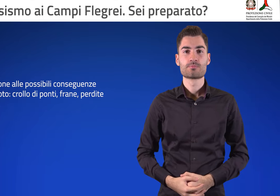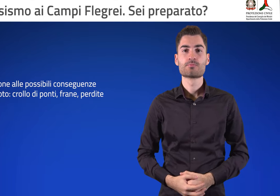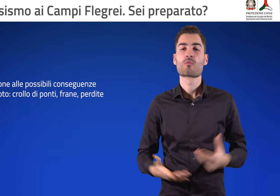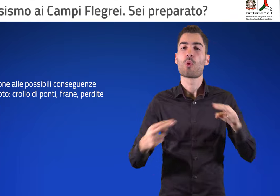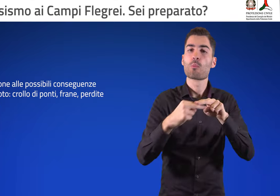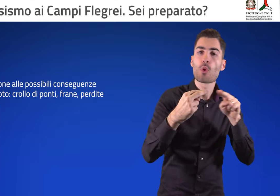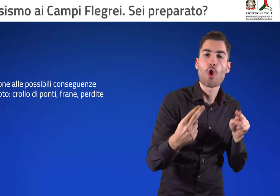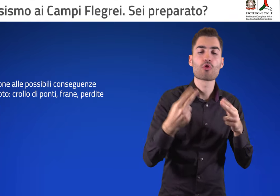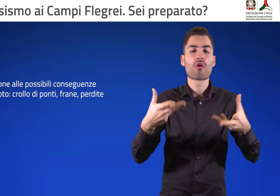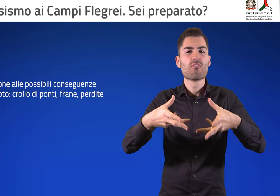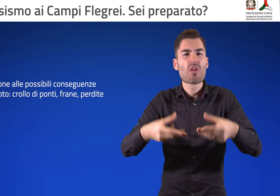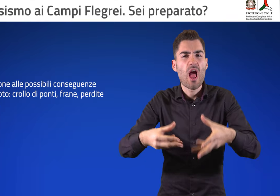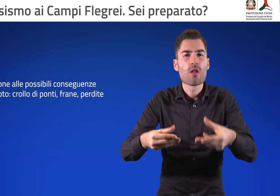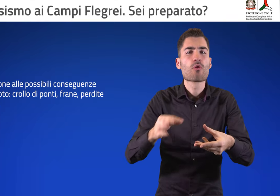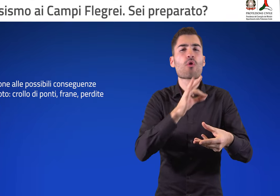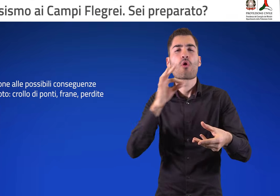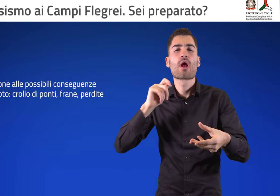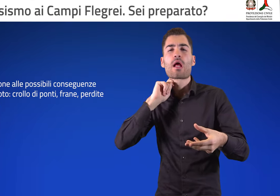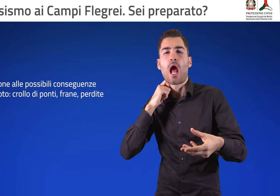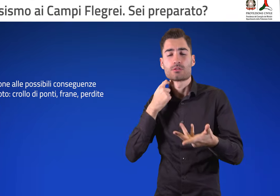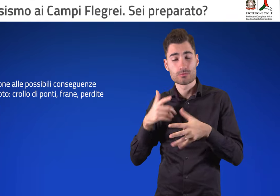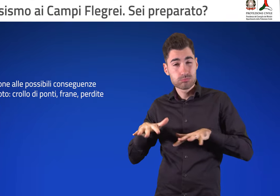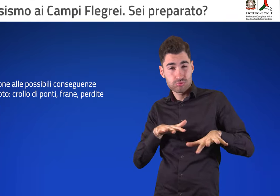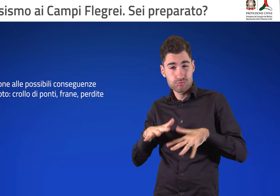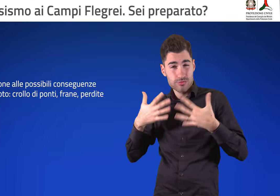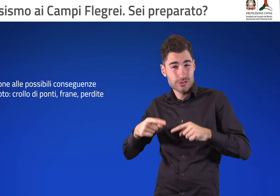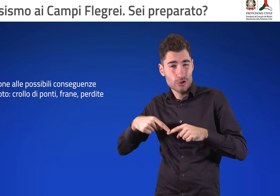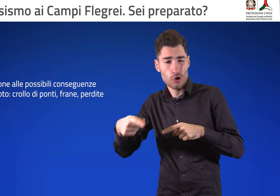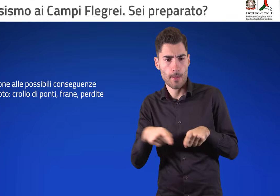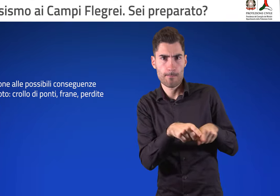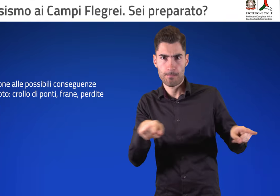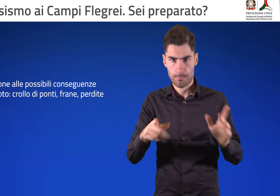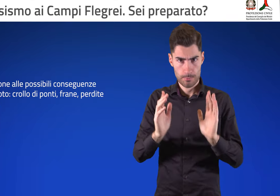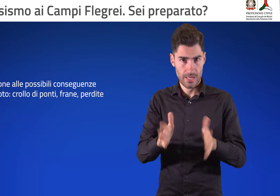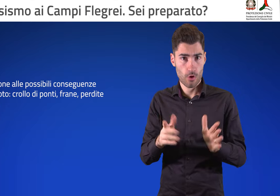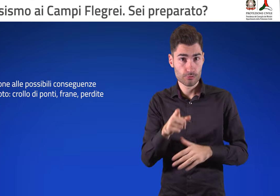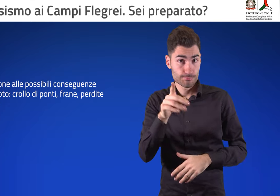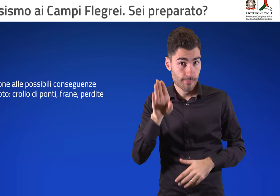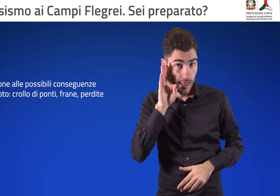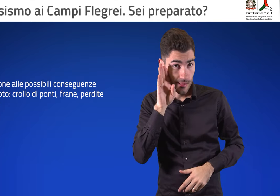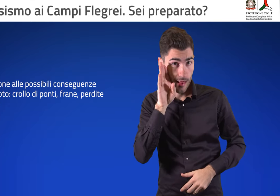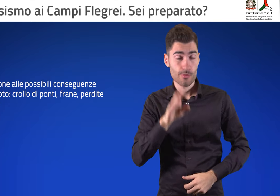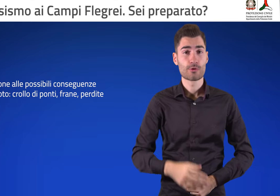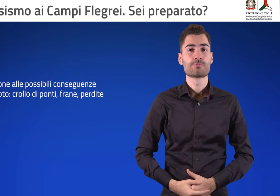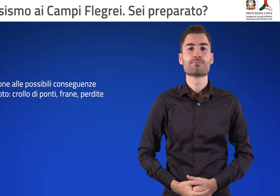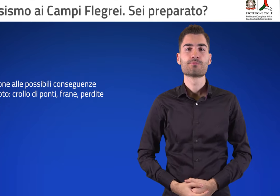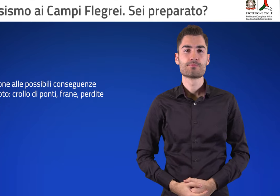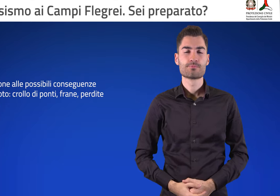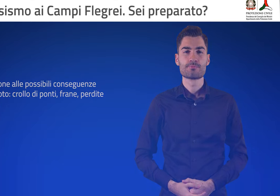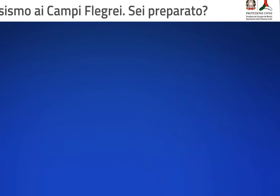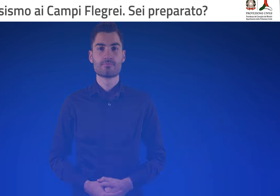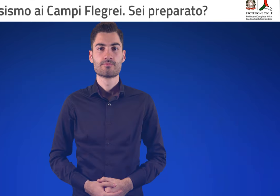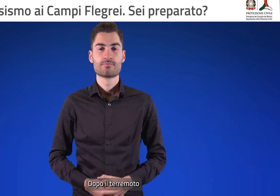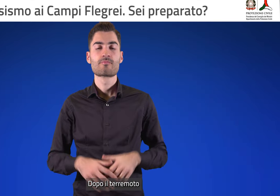Fai attenzione alle possibili conseguenze del terremoto, crollo di ponti, frane, perdite di